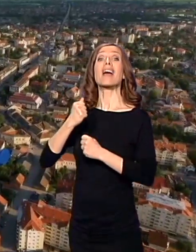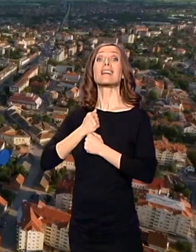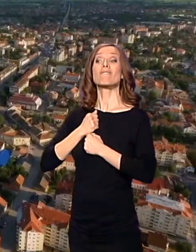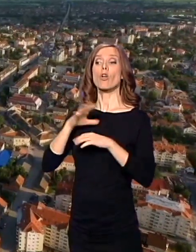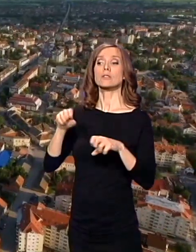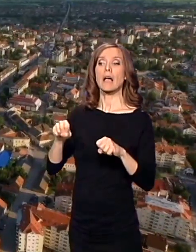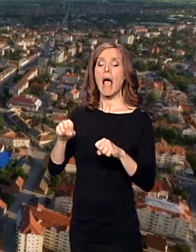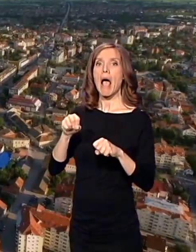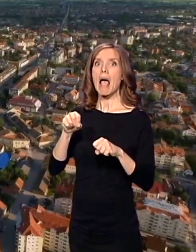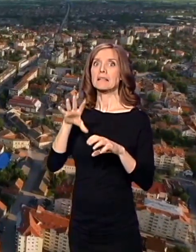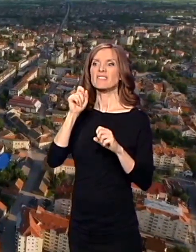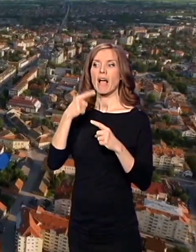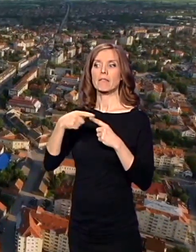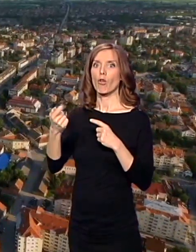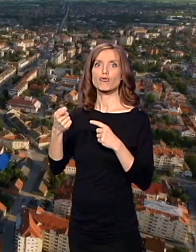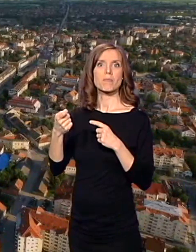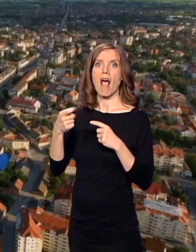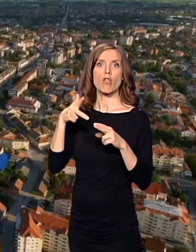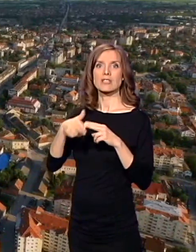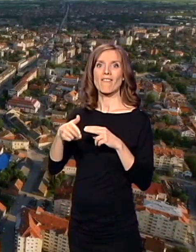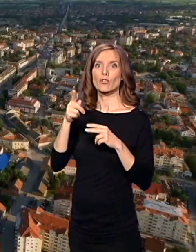popuštaju stege prema srpskom življu.